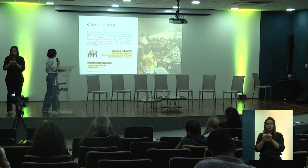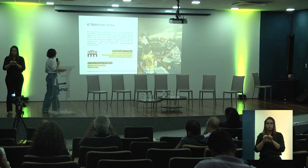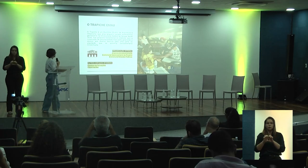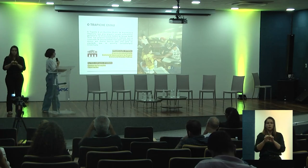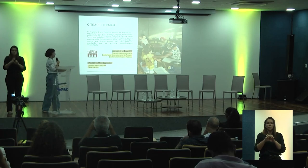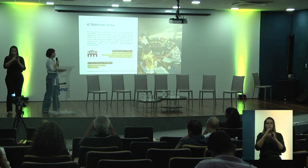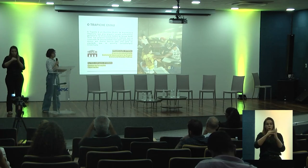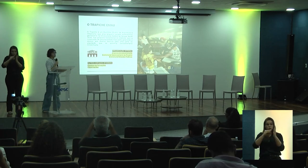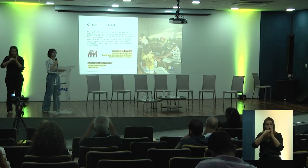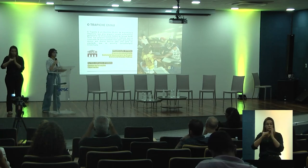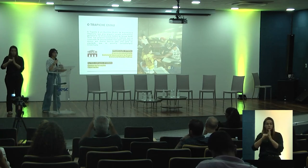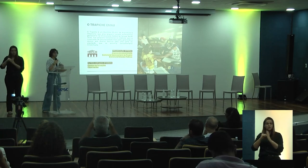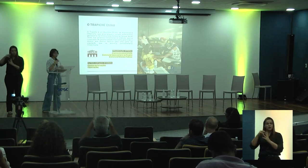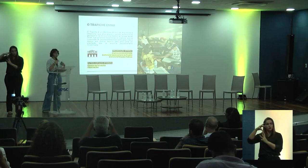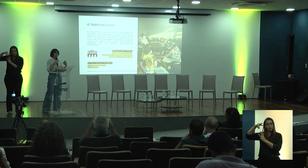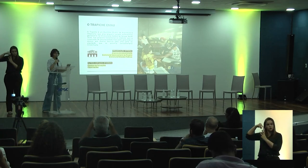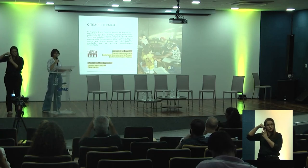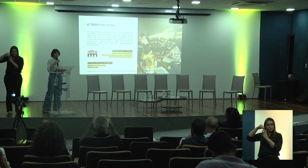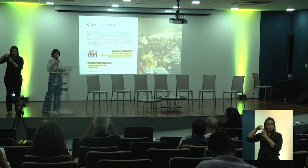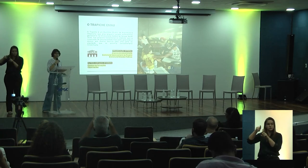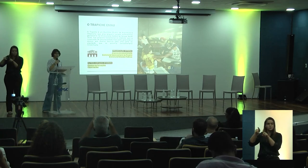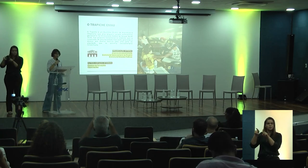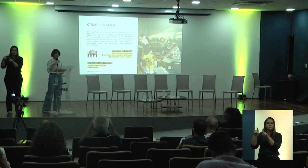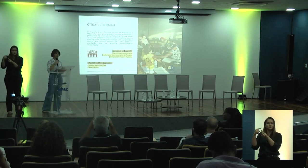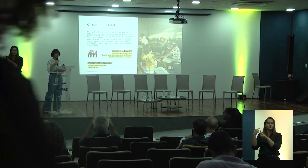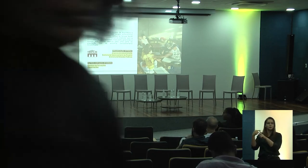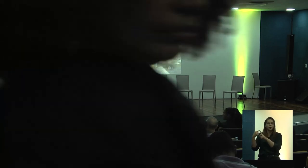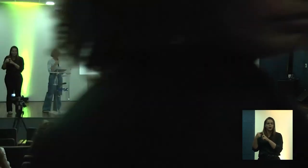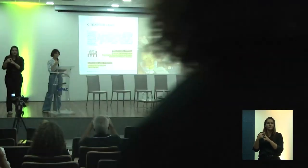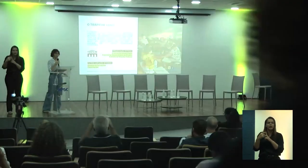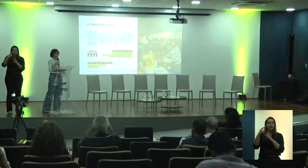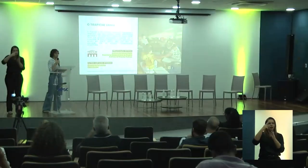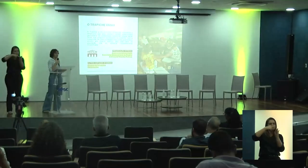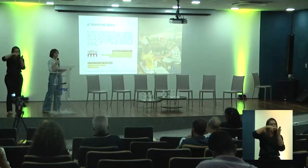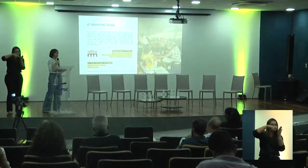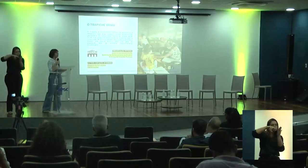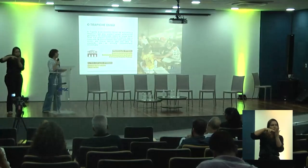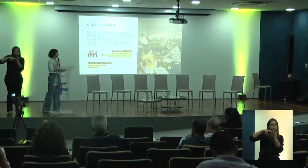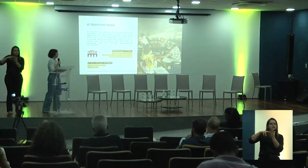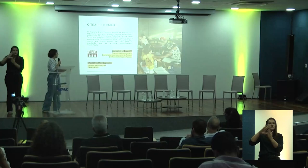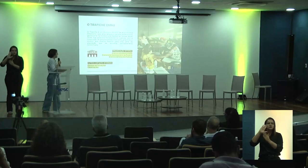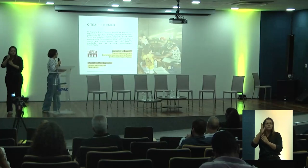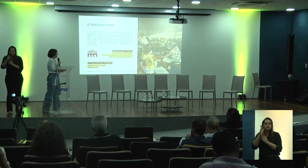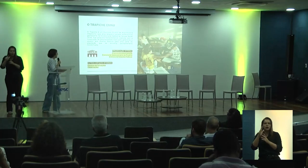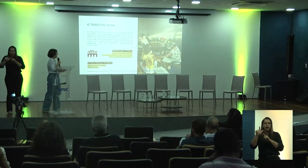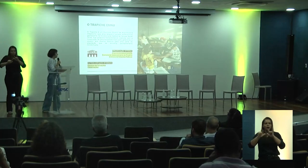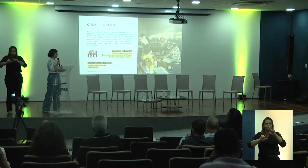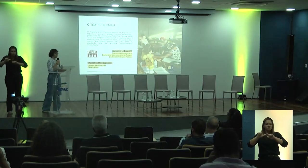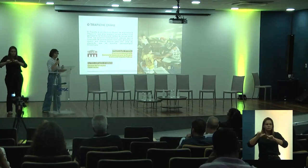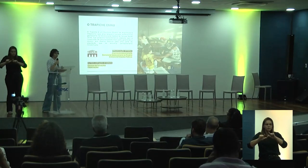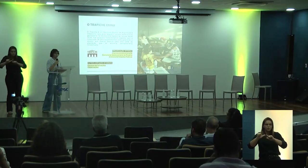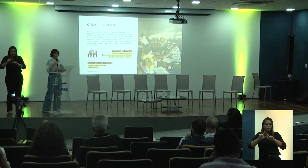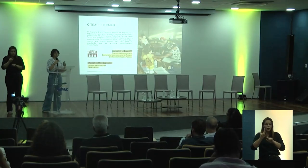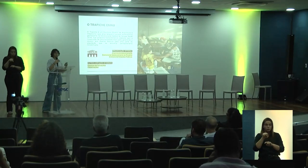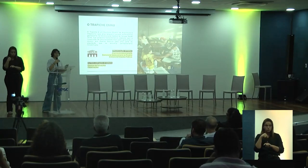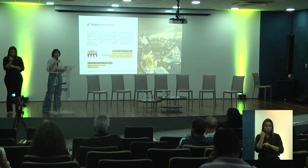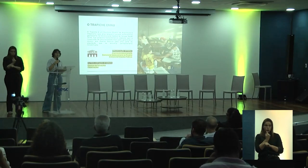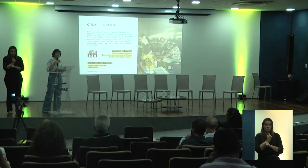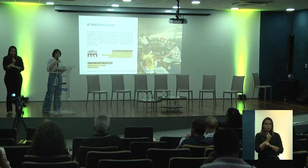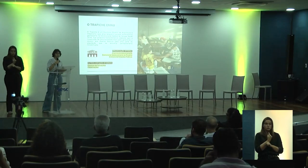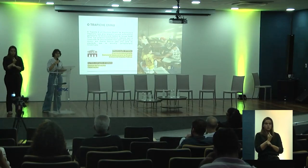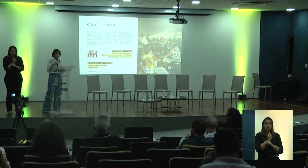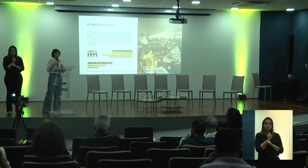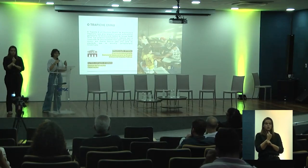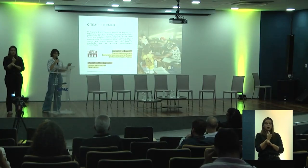Ele existe desde 2014, passou por uma série de revisões do próprio trabalho em si. A gente é um Histório